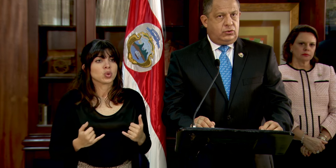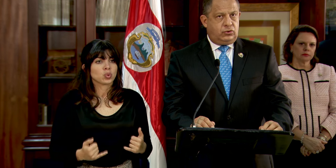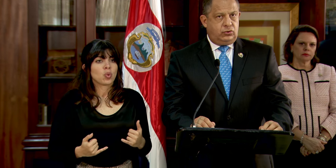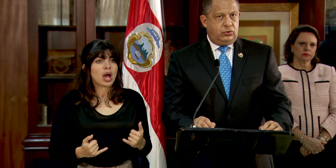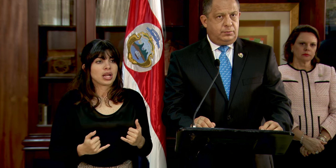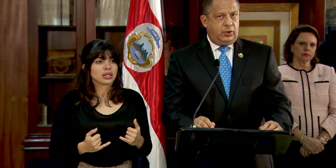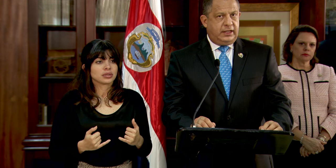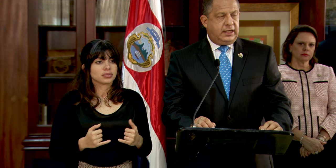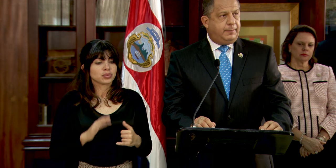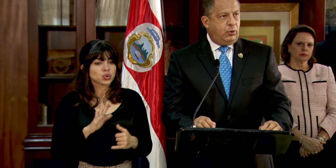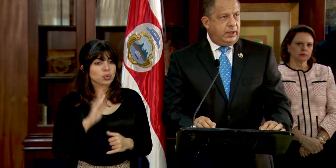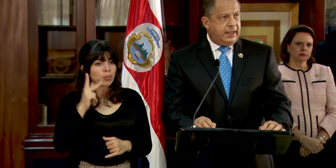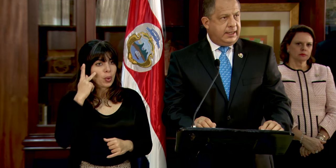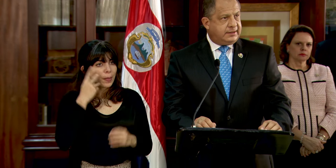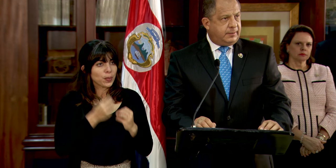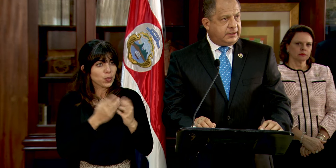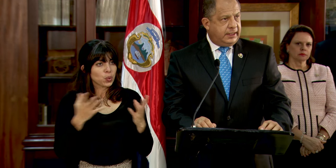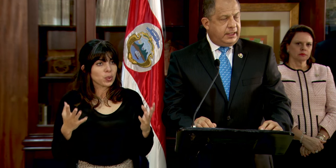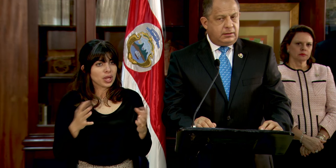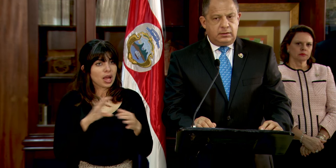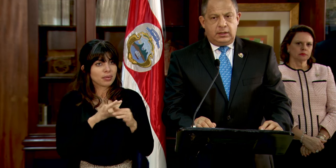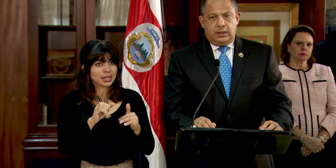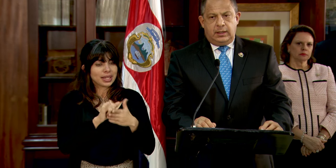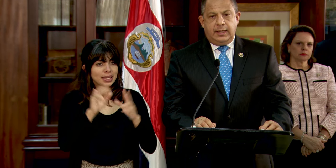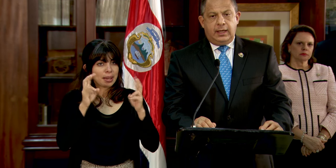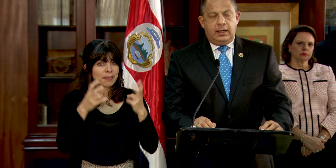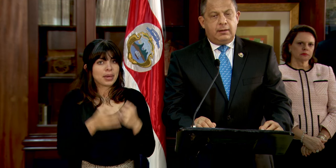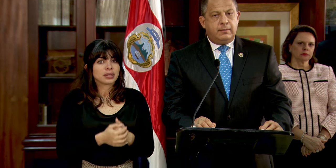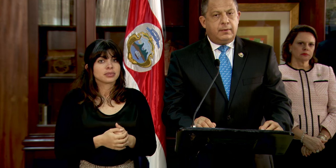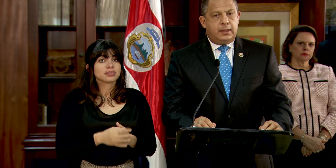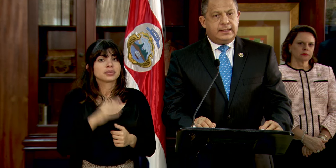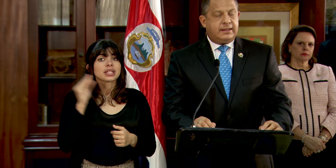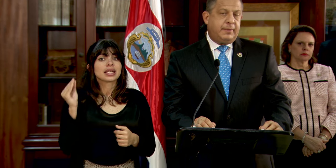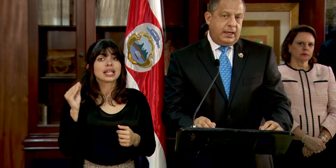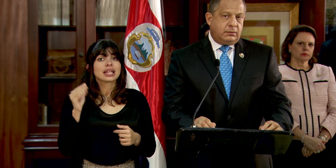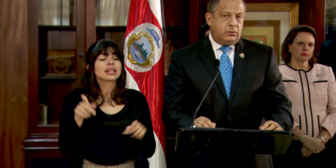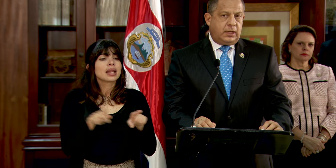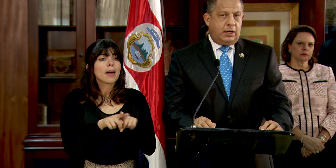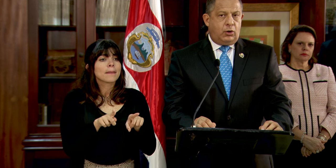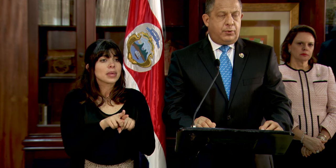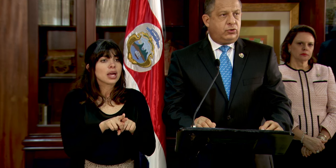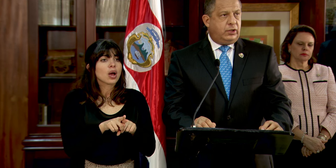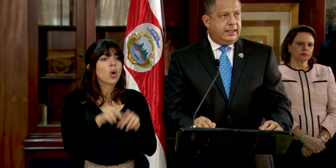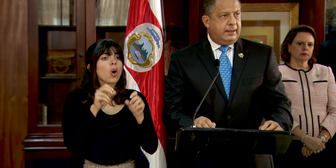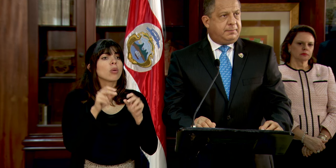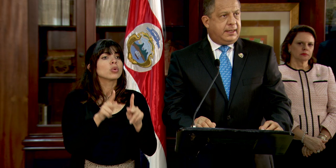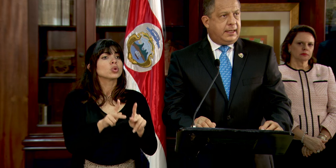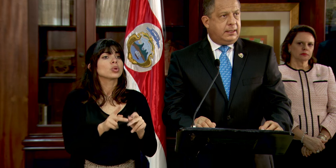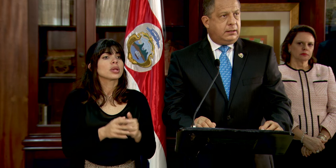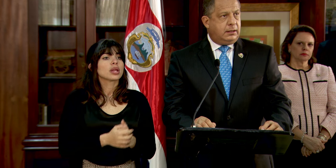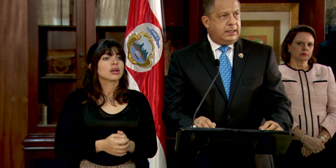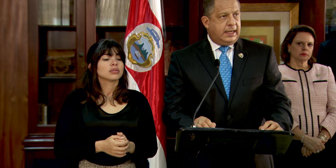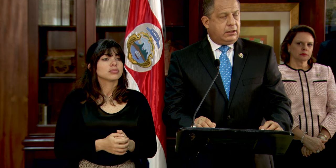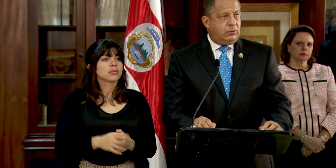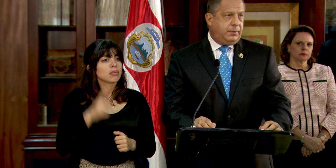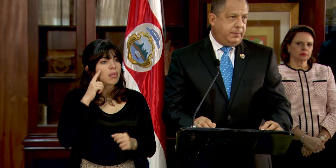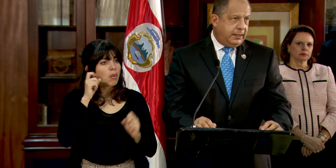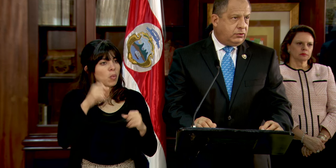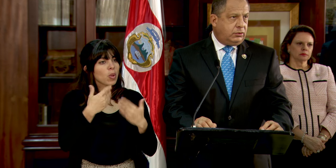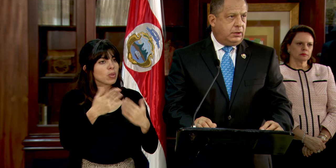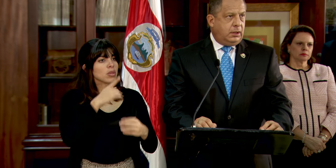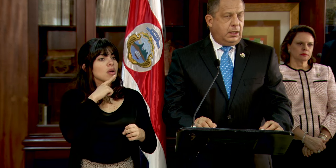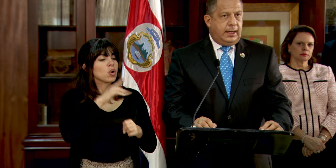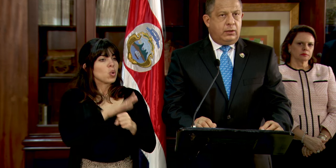su política pública en esta materia y es también una oportunidad para dar